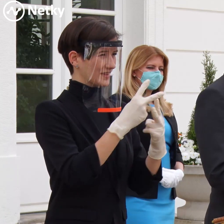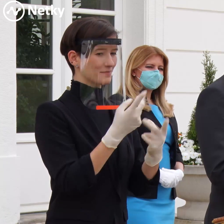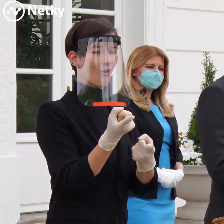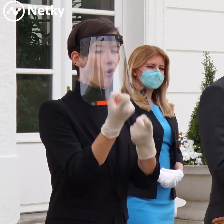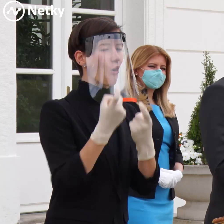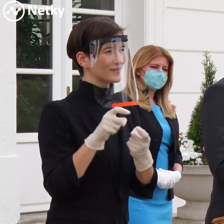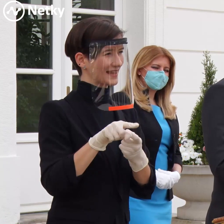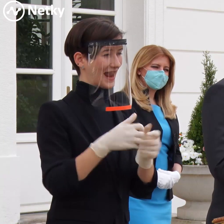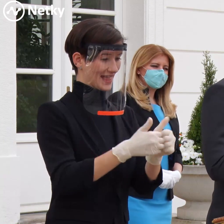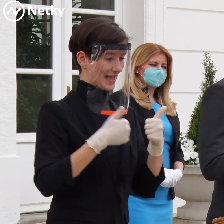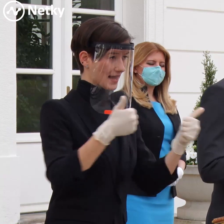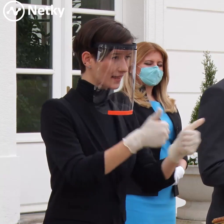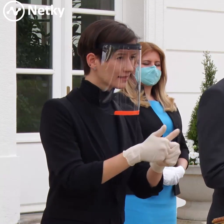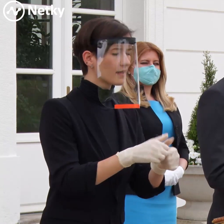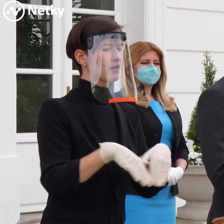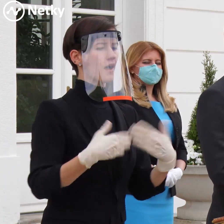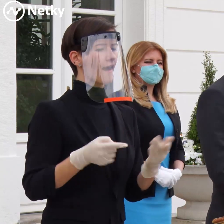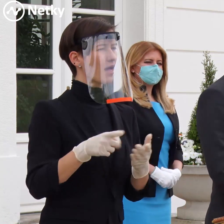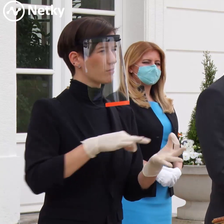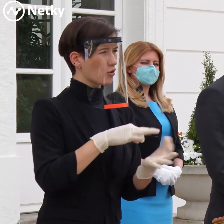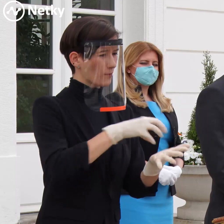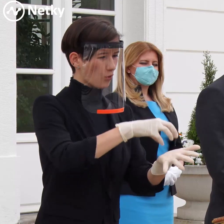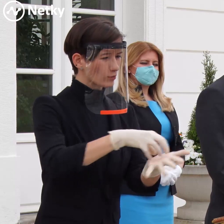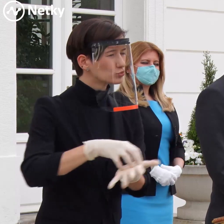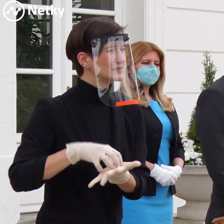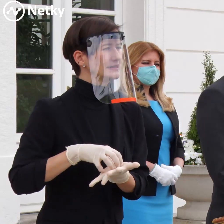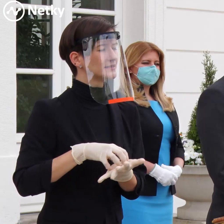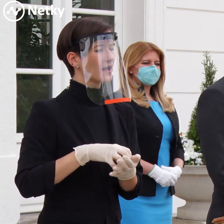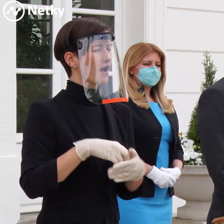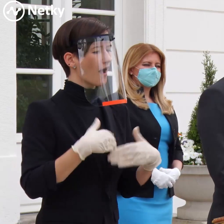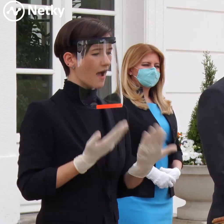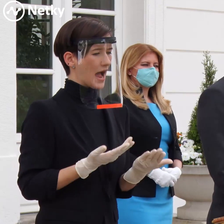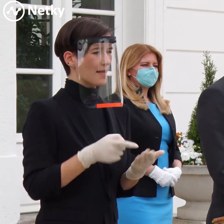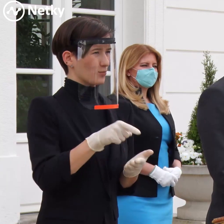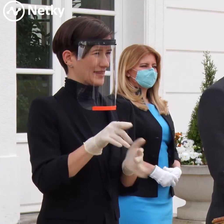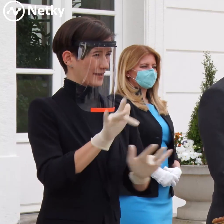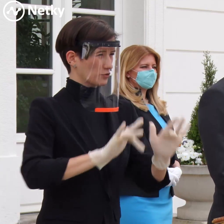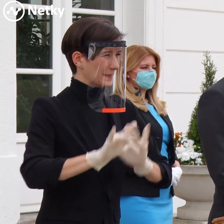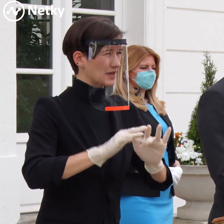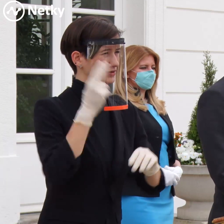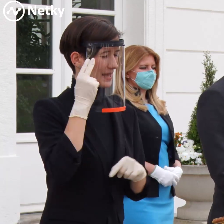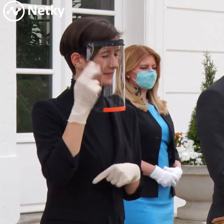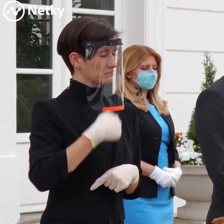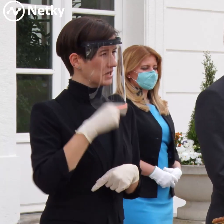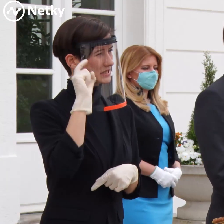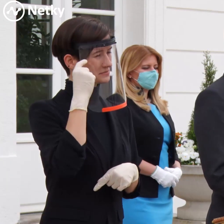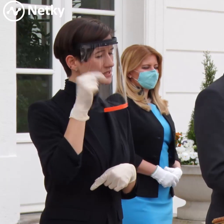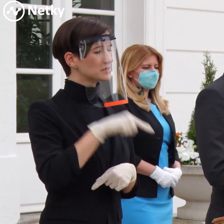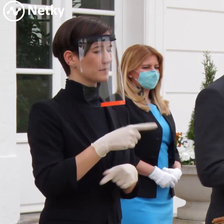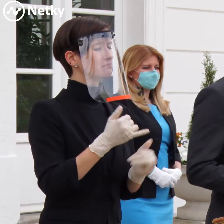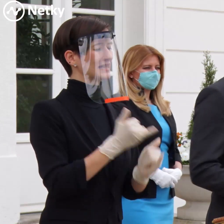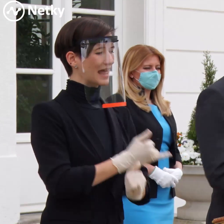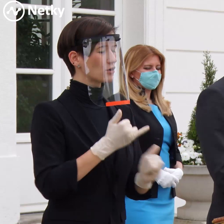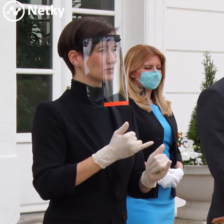stredísk, alebo práve z týchto marginalizovaných komunít. Takže musím naozaj povedať, že zastavili sme šírenie toho vírusu,